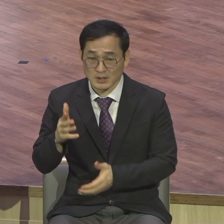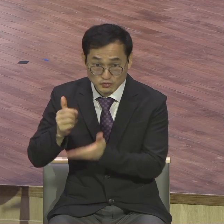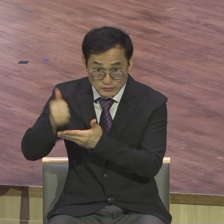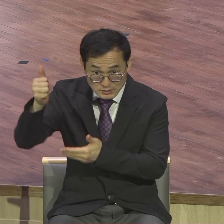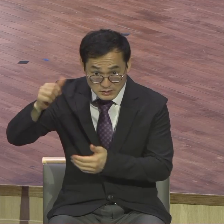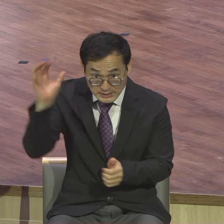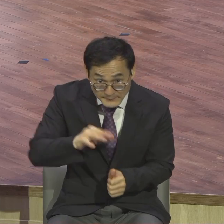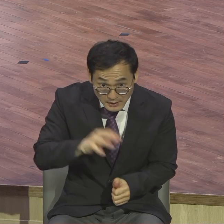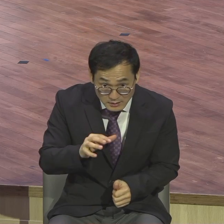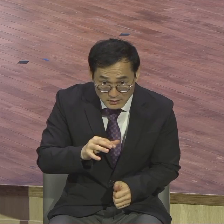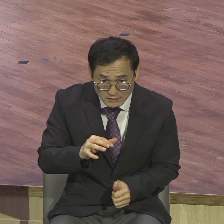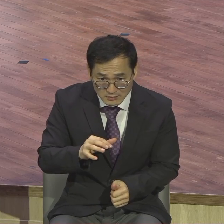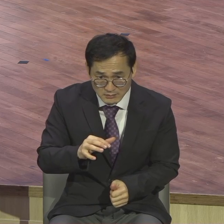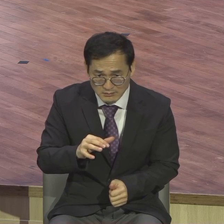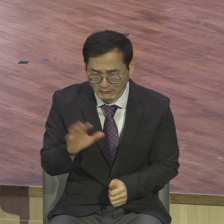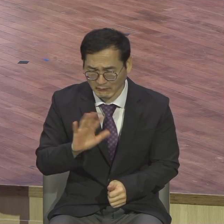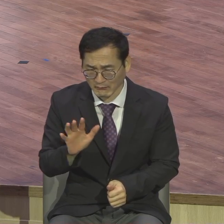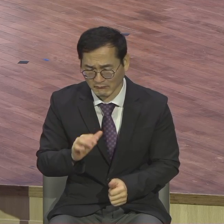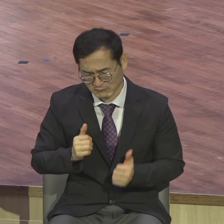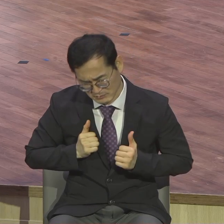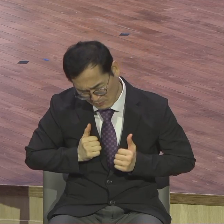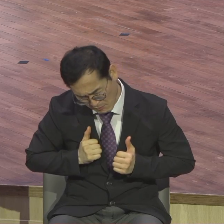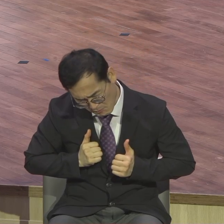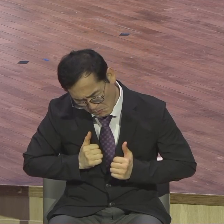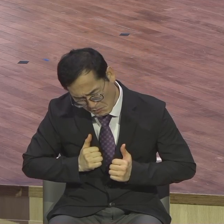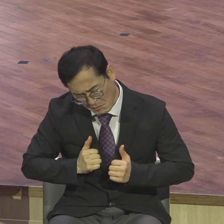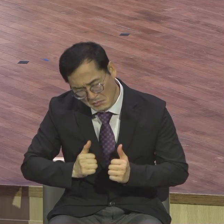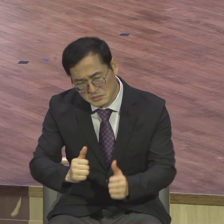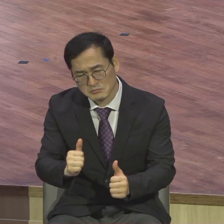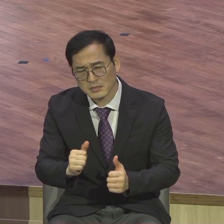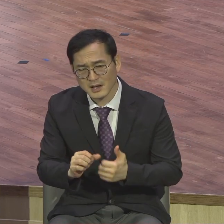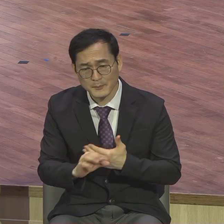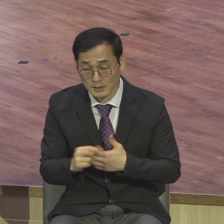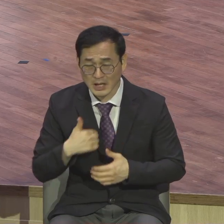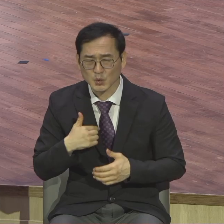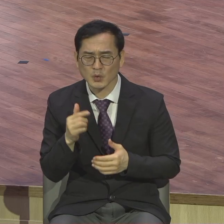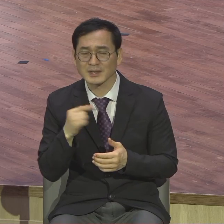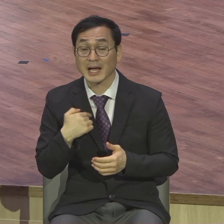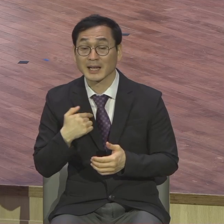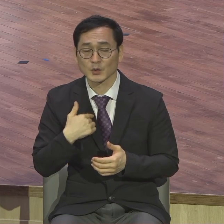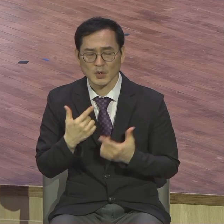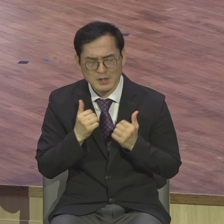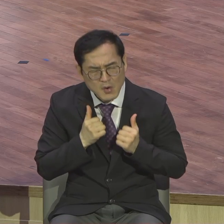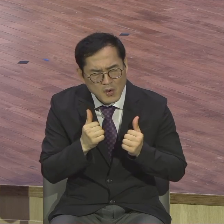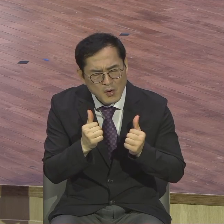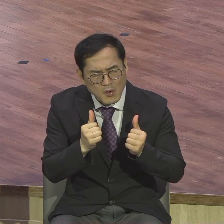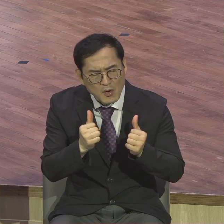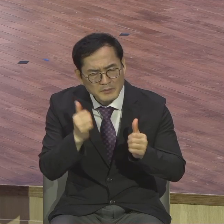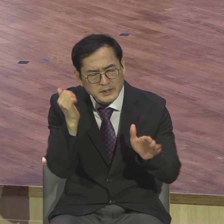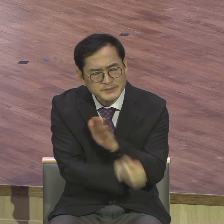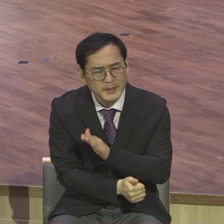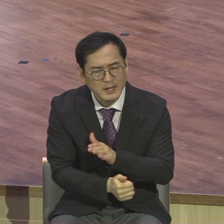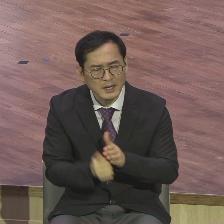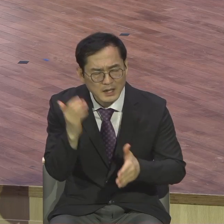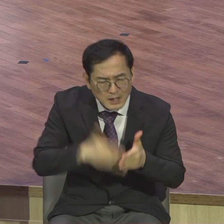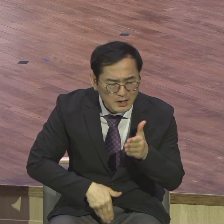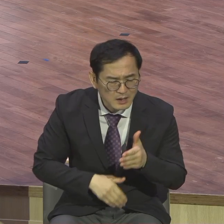저 같은 경우도 최선을 다니는데 잘 안됐다 더 도와주지요 다시